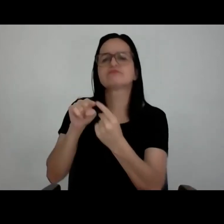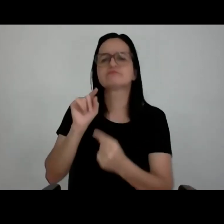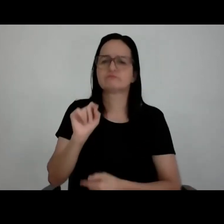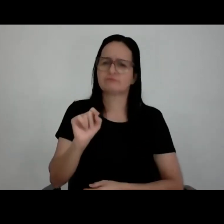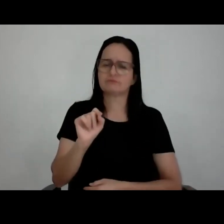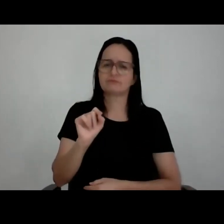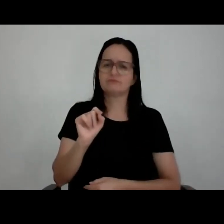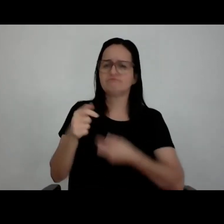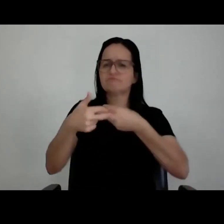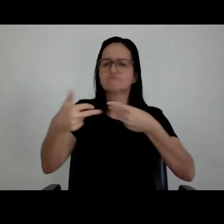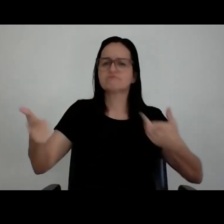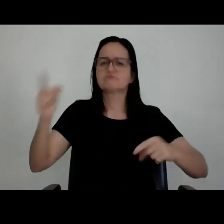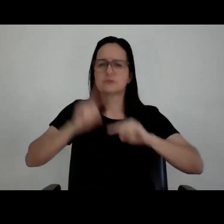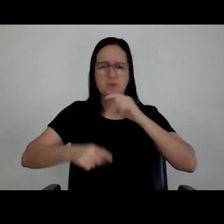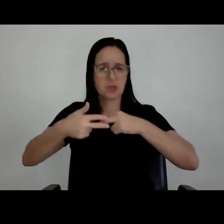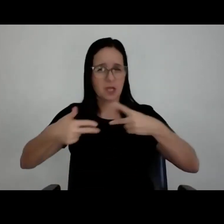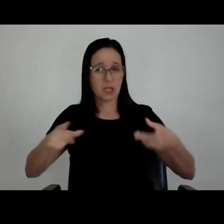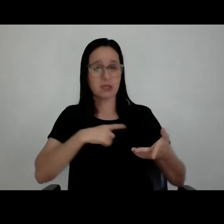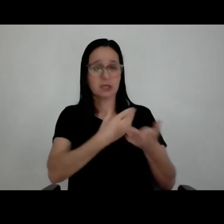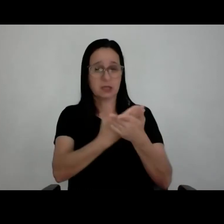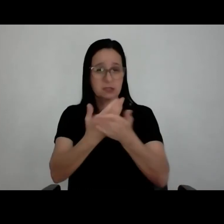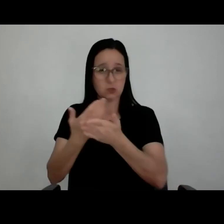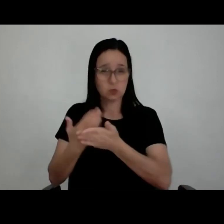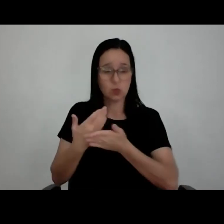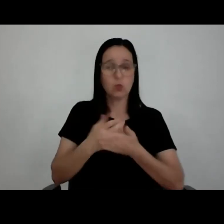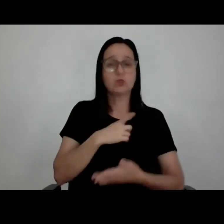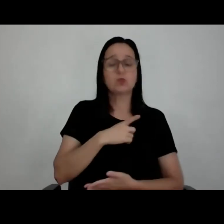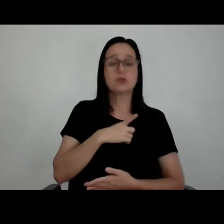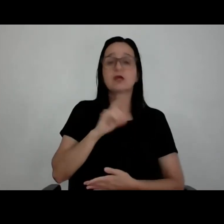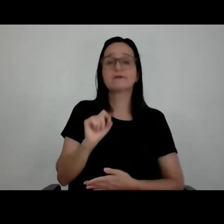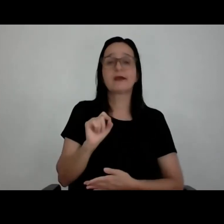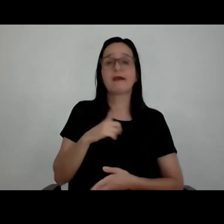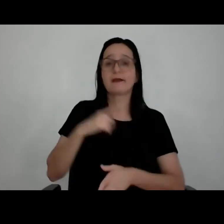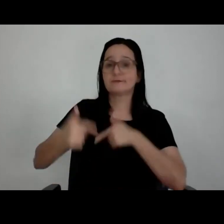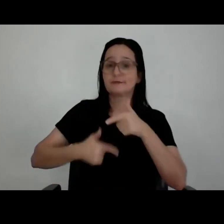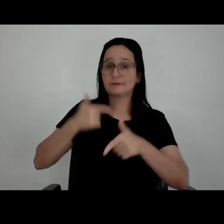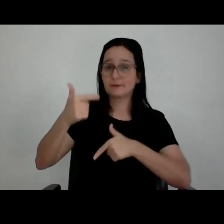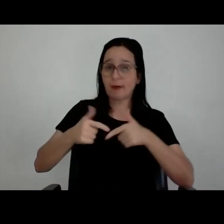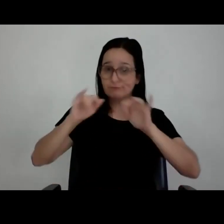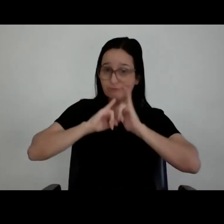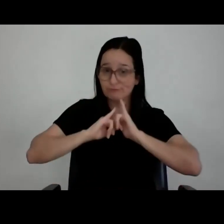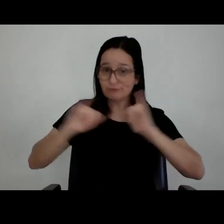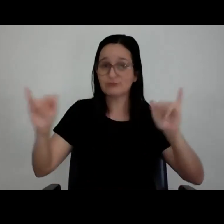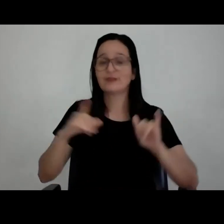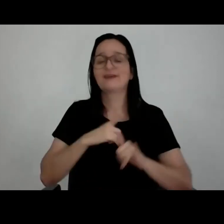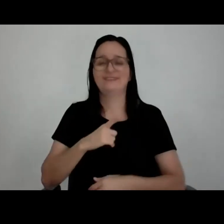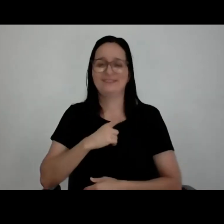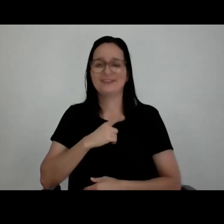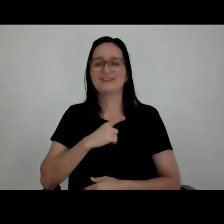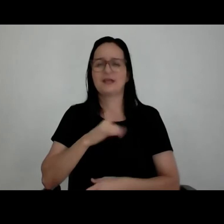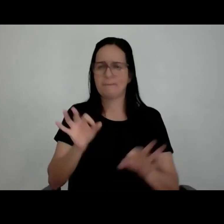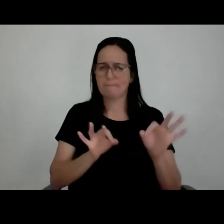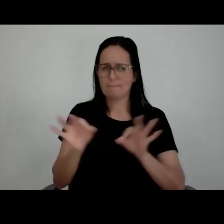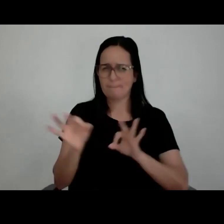referências? Então, esse estudo começa a... É quase que um trabalho de marketing, começa a mobilizar todo esse